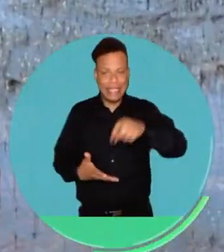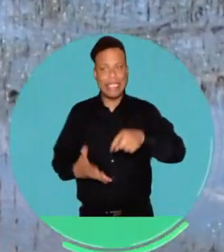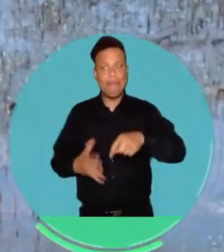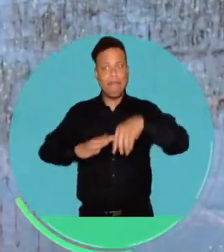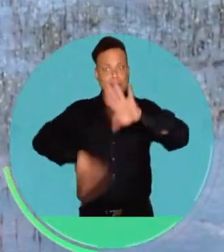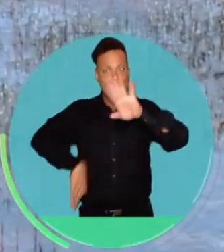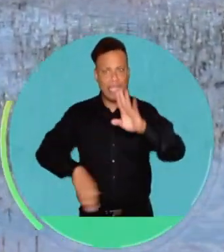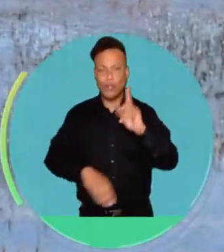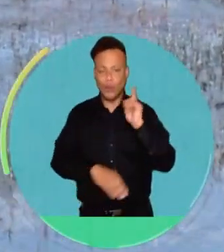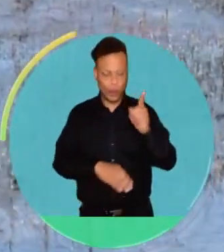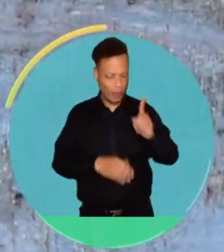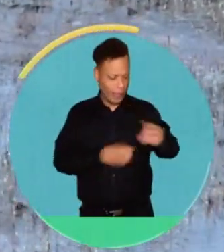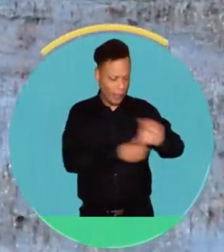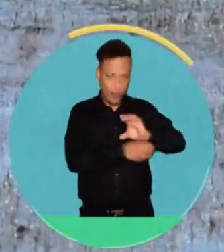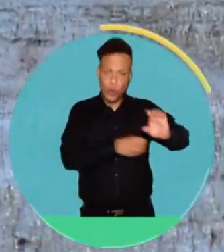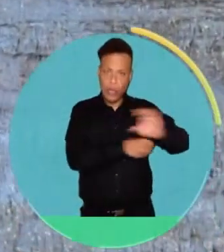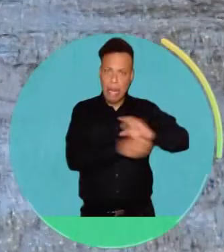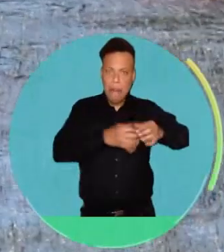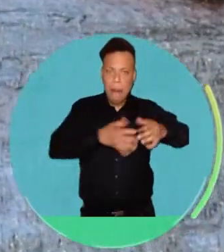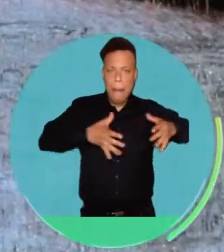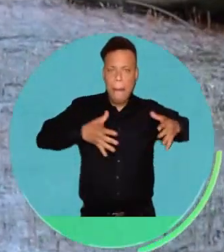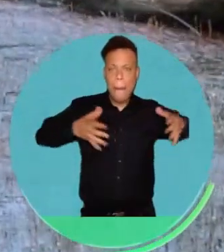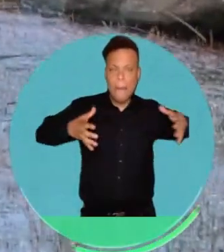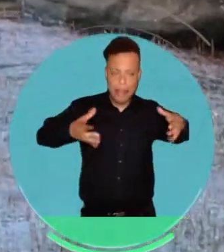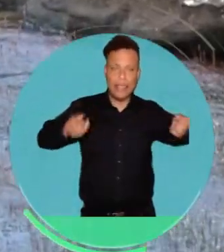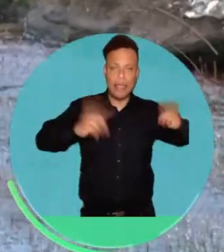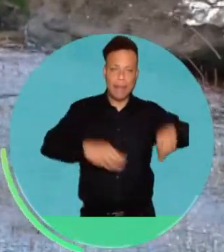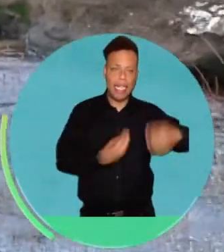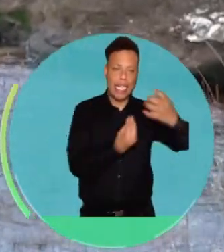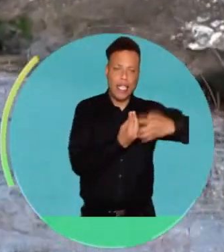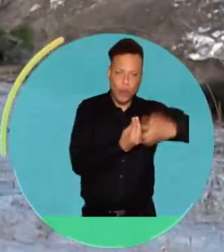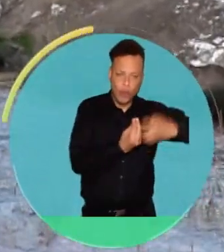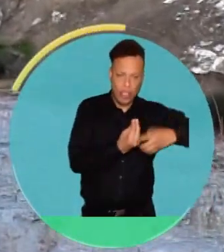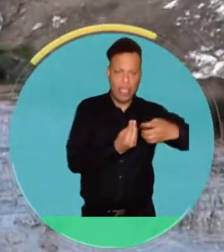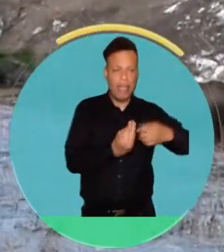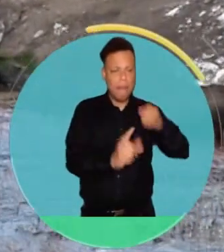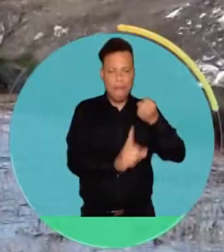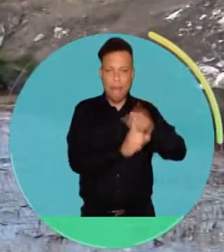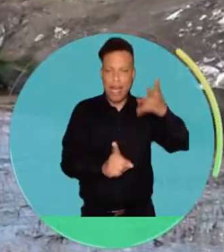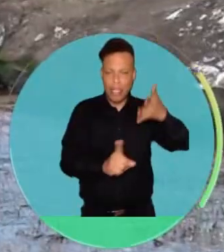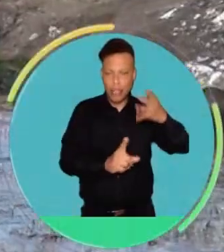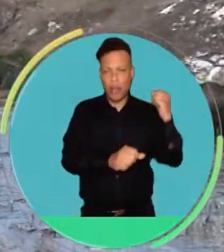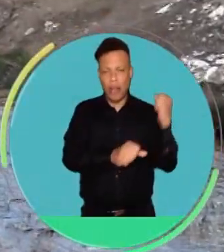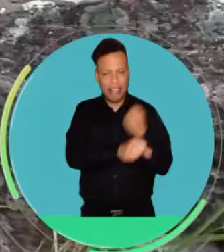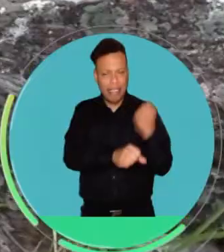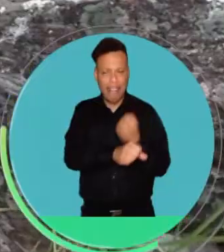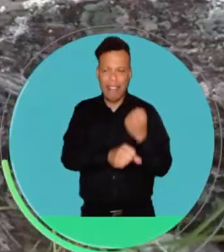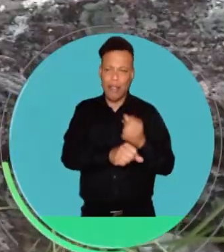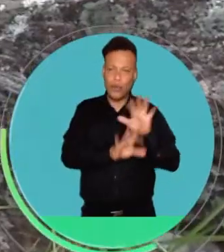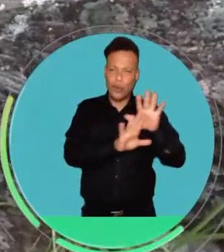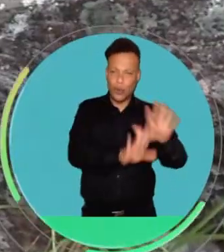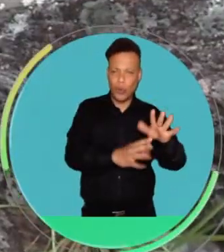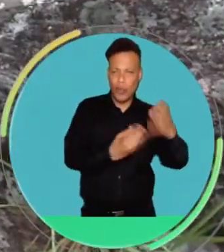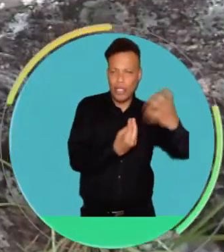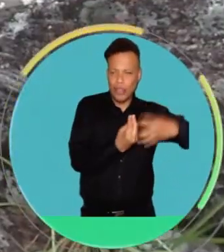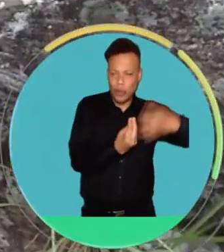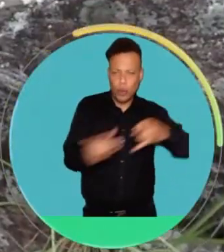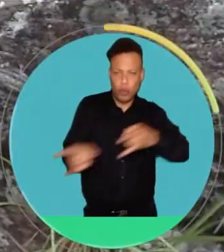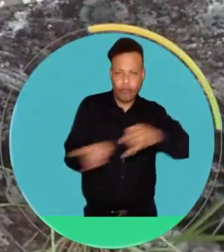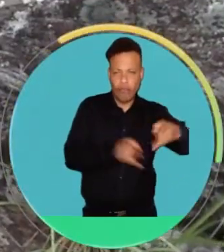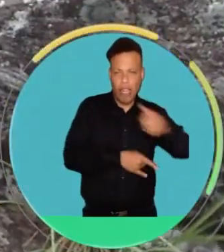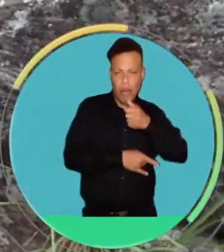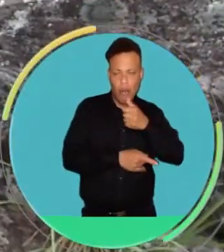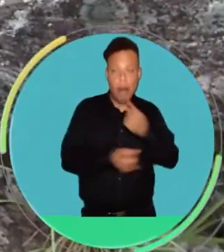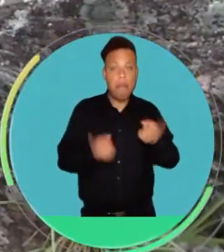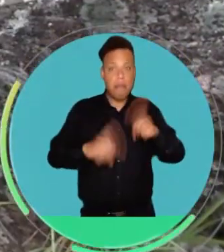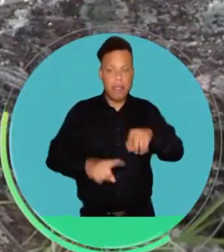que requiere más de lo que tiene a razón del crecimiento urbano, industrial, el impacto ambiental de las actividades que desarrolla